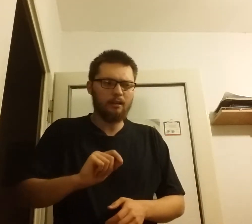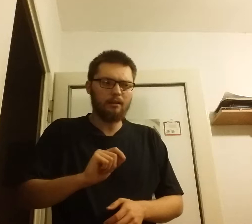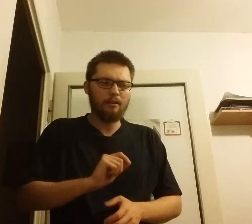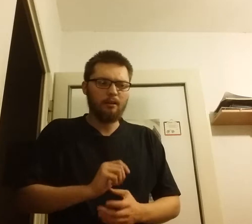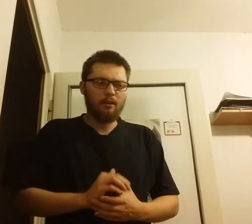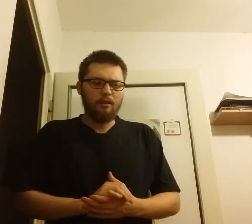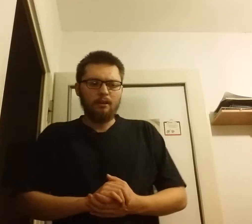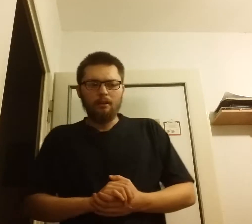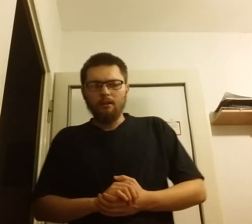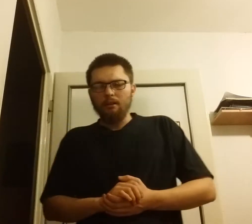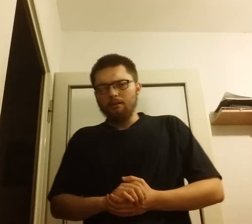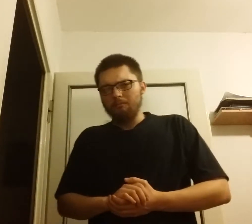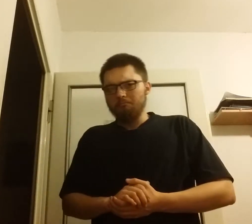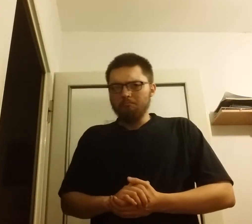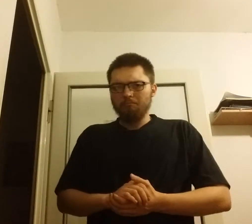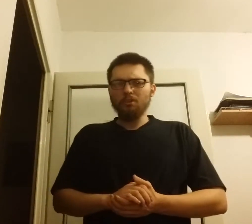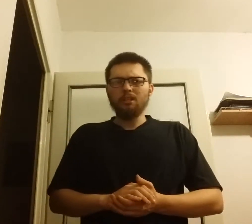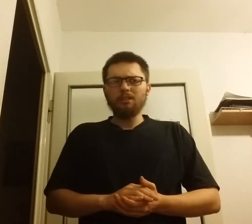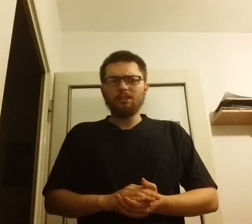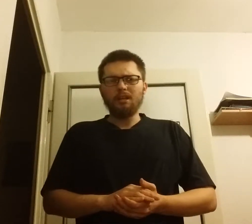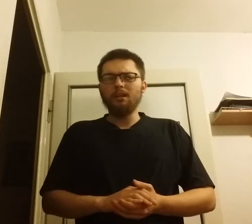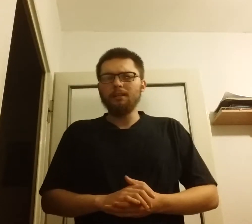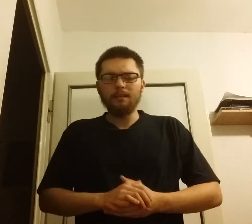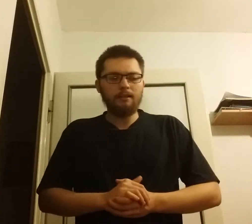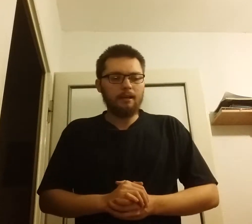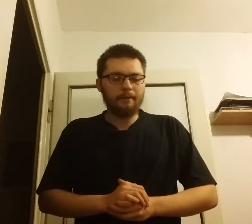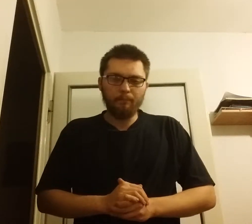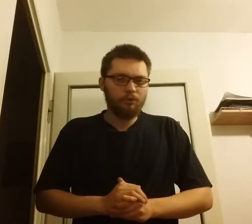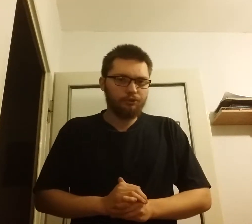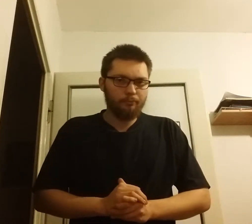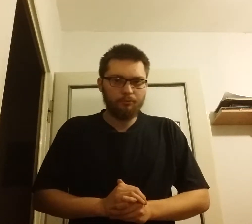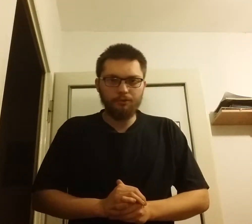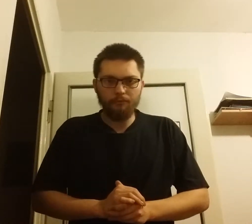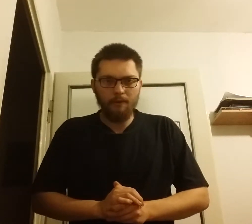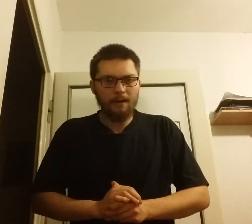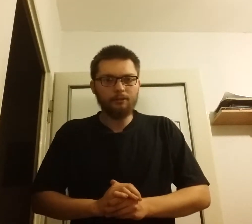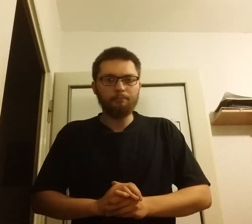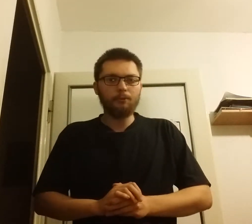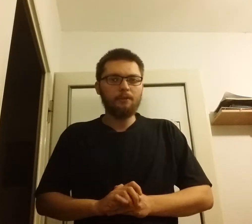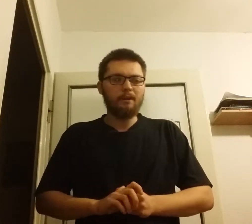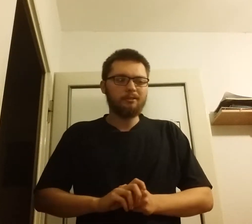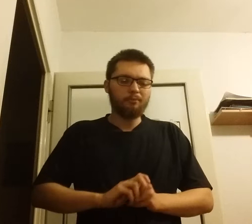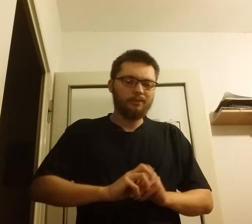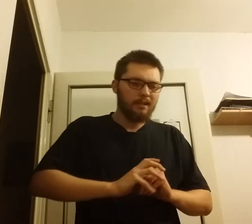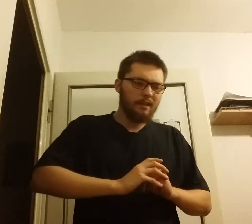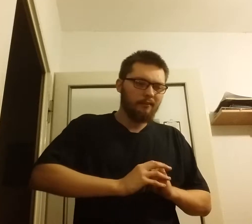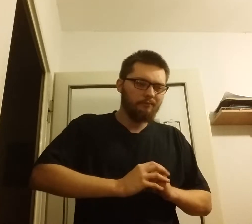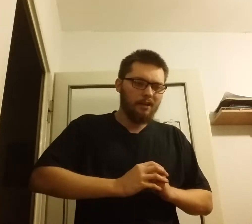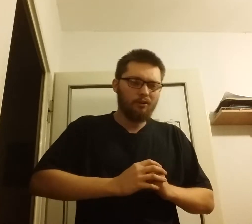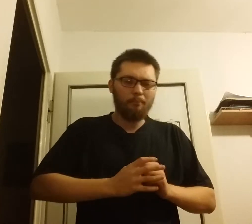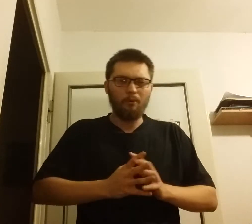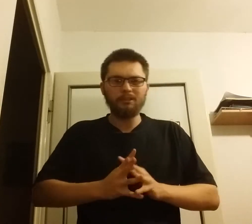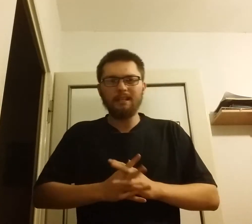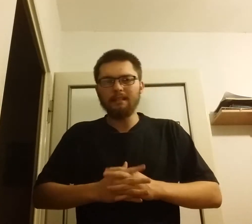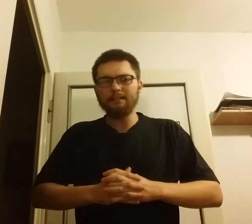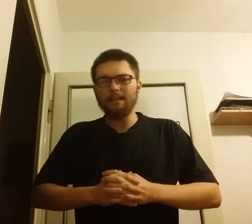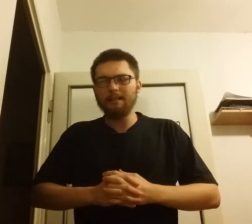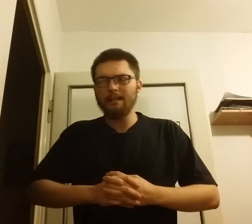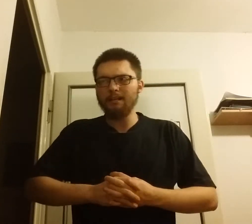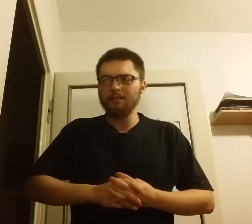myślę, że jednak bądź co bądź warto, ponieważ powstanie wielkopolskie na terenach